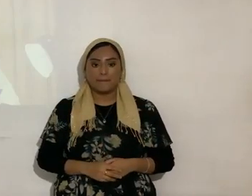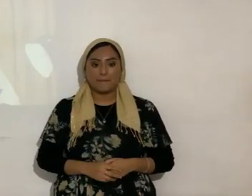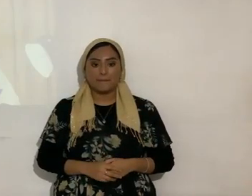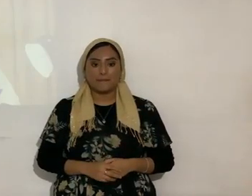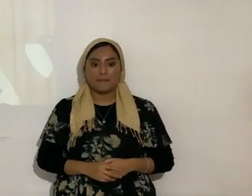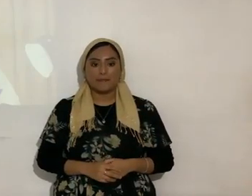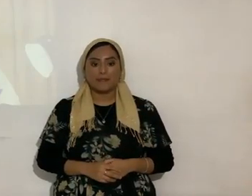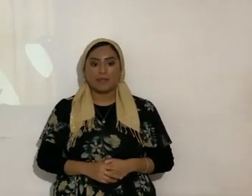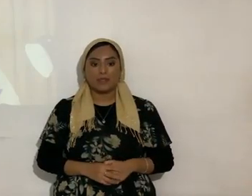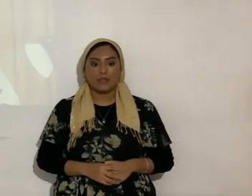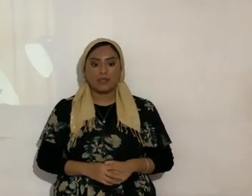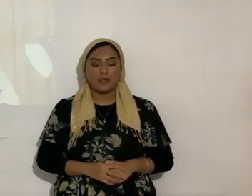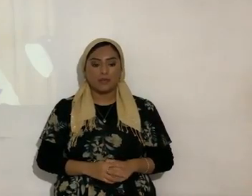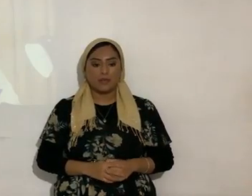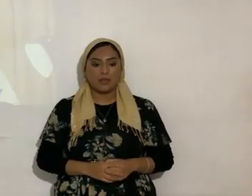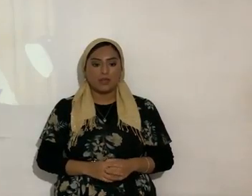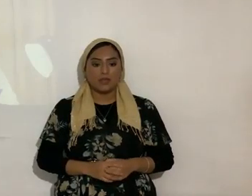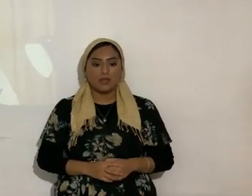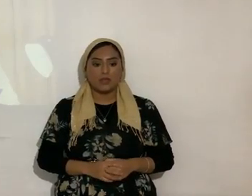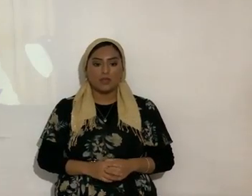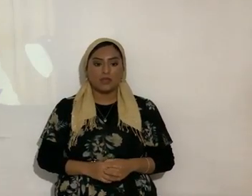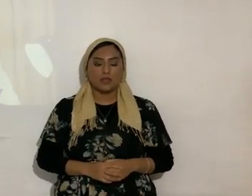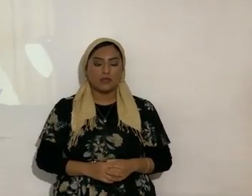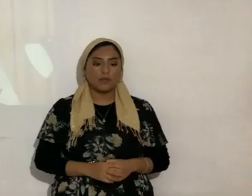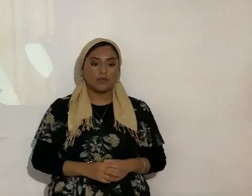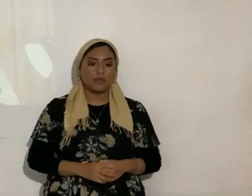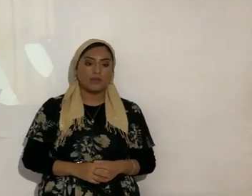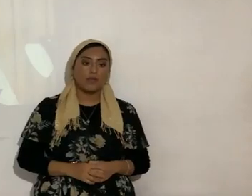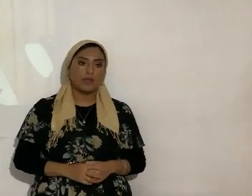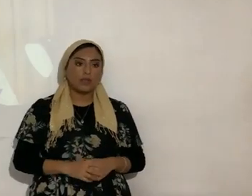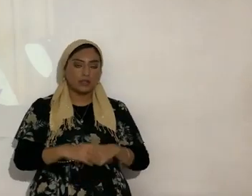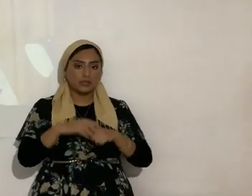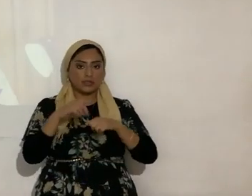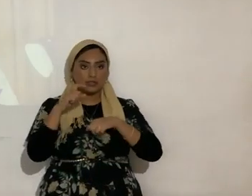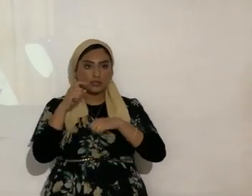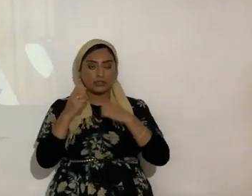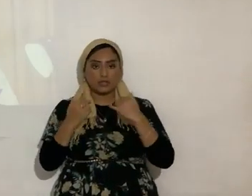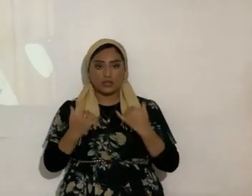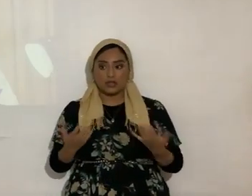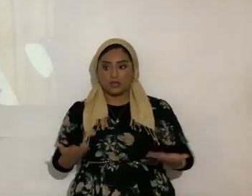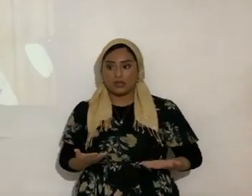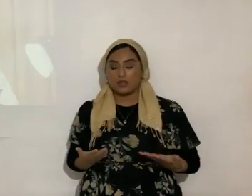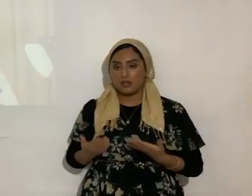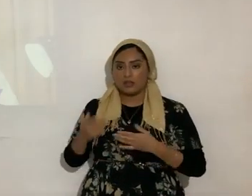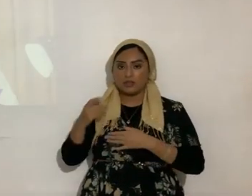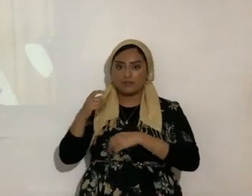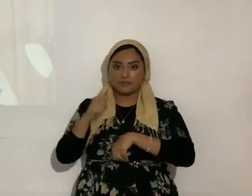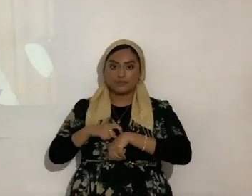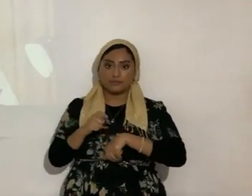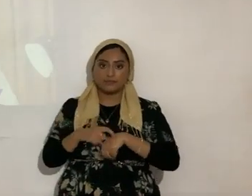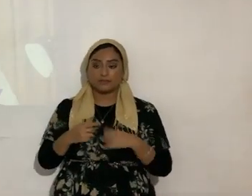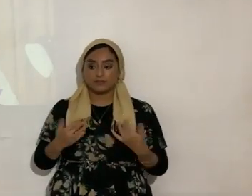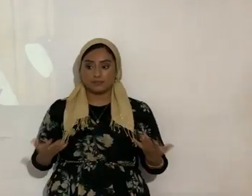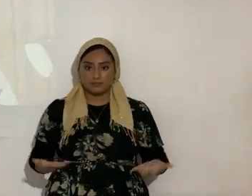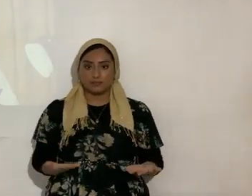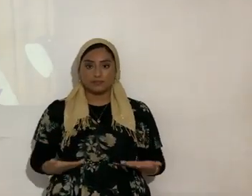bueno entonces el tiempo presente fíjense muy bien el tiempo presente